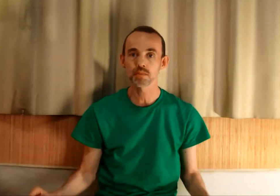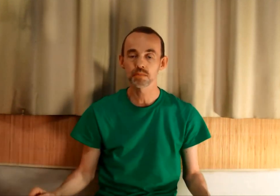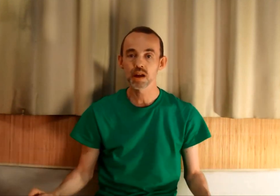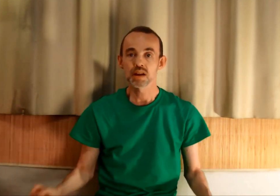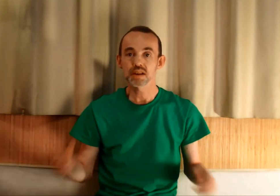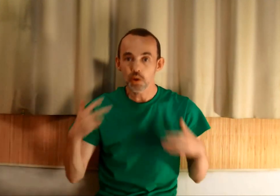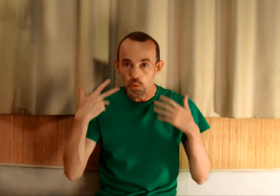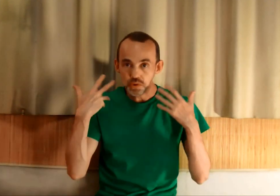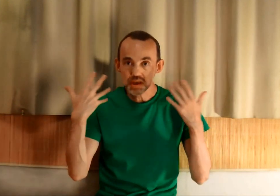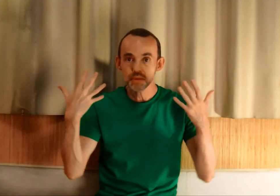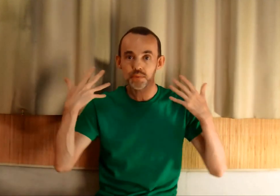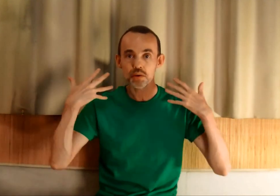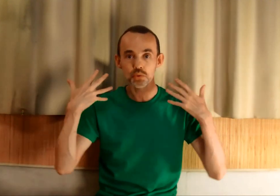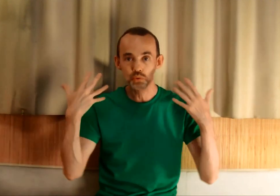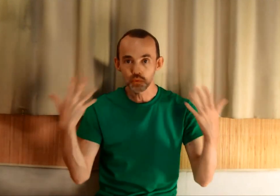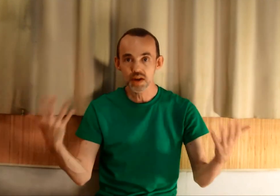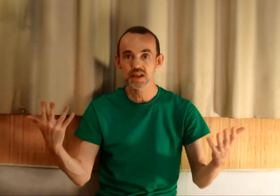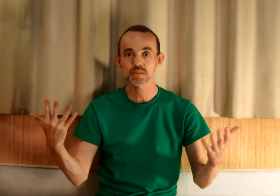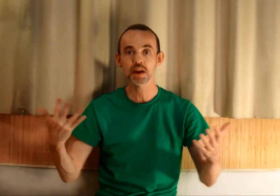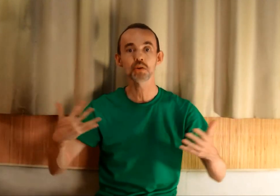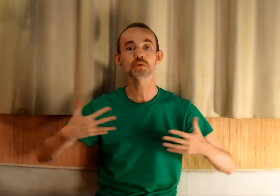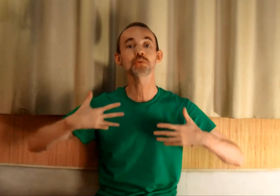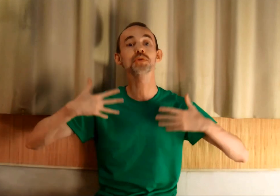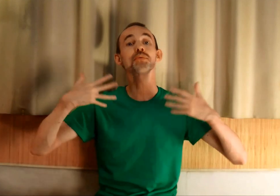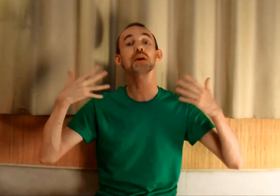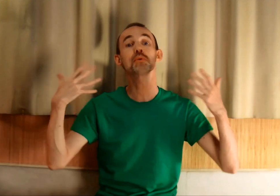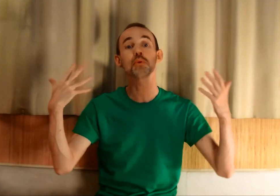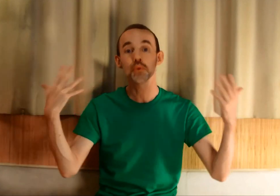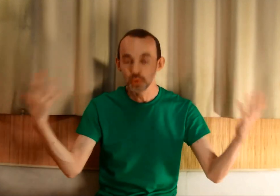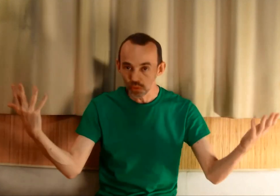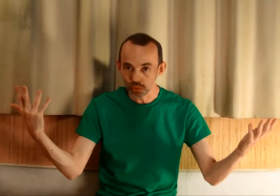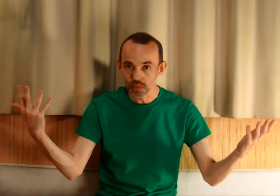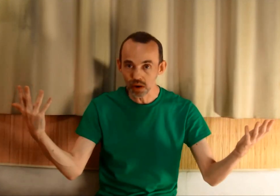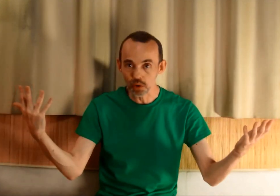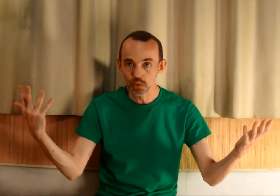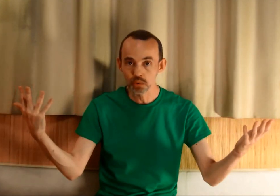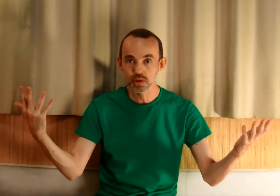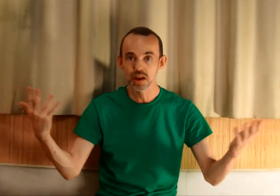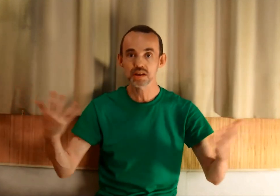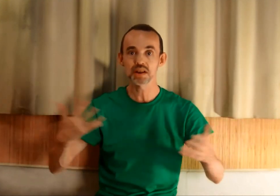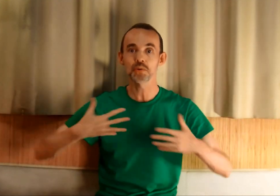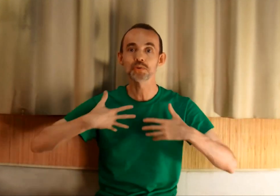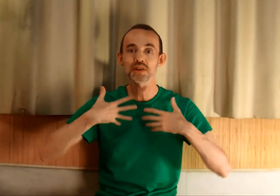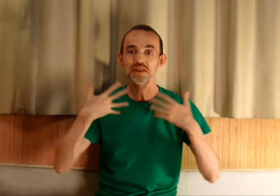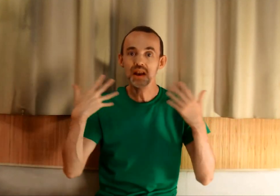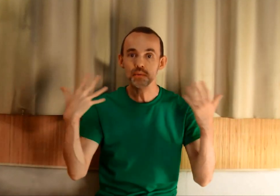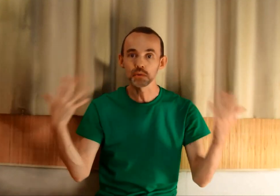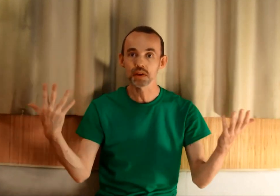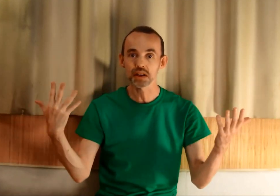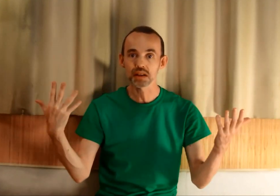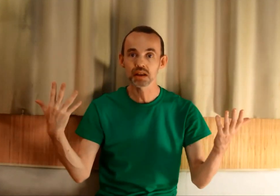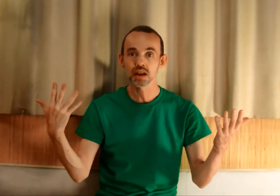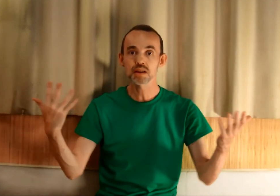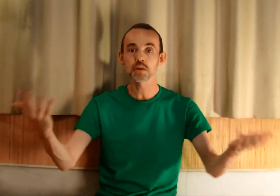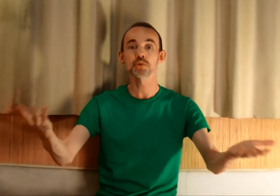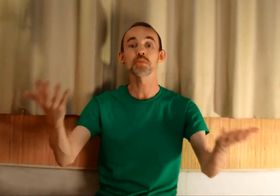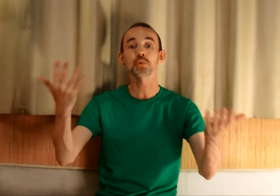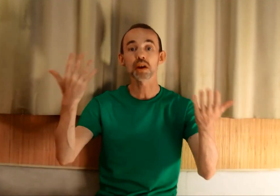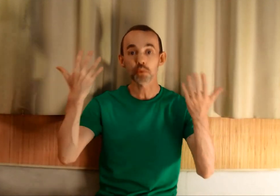C'est oser faire de nouvelles expériences, oser faire de nouvelles rencontres. C'est oser dire votre vérité, c'est oser montrer